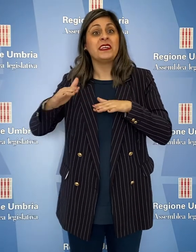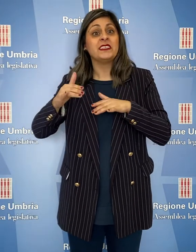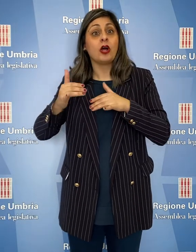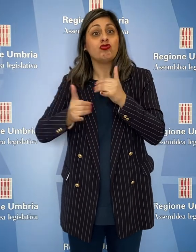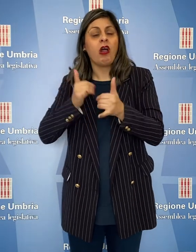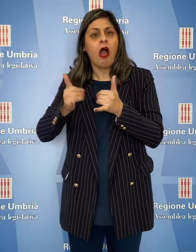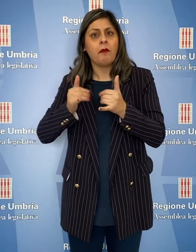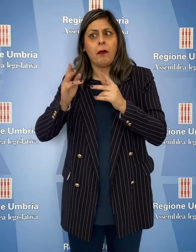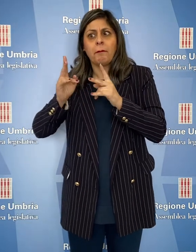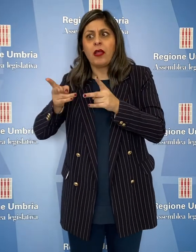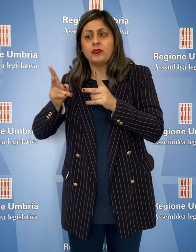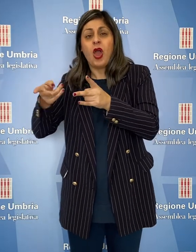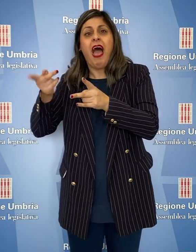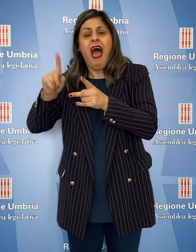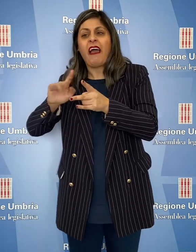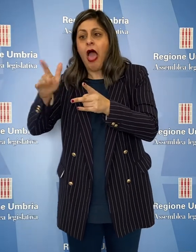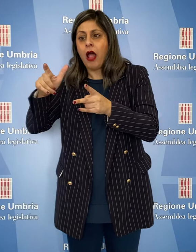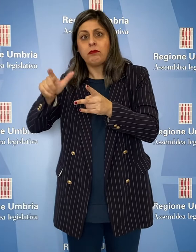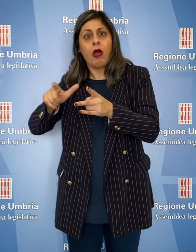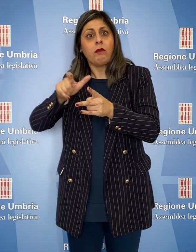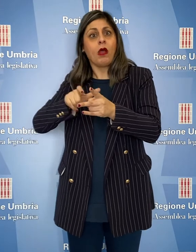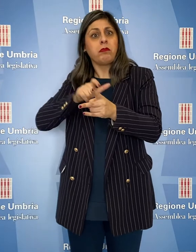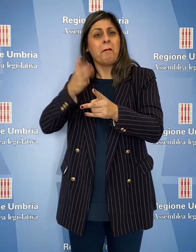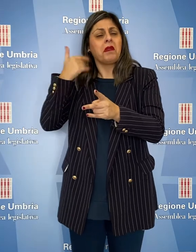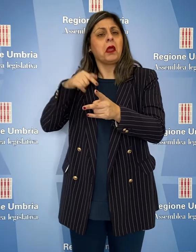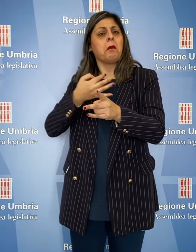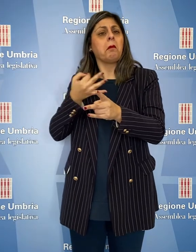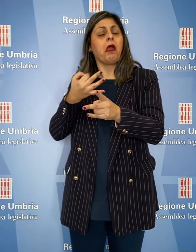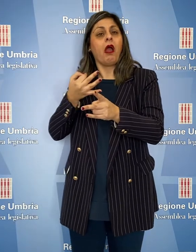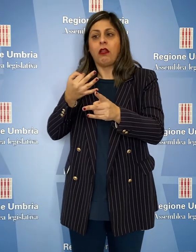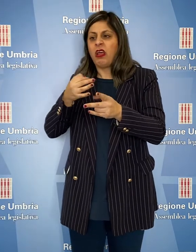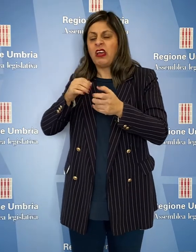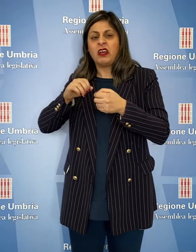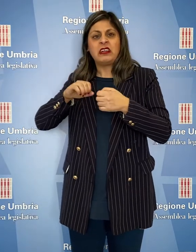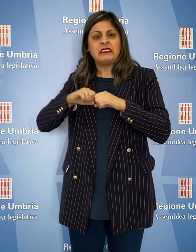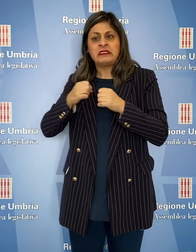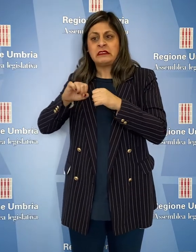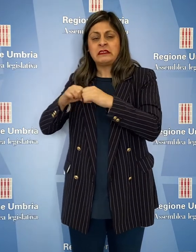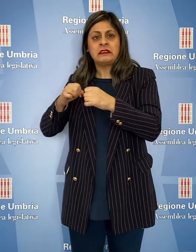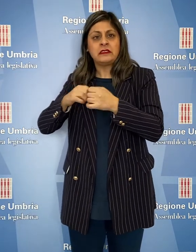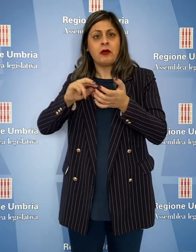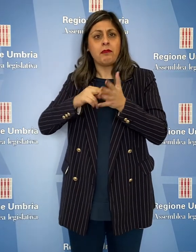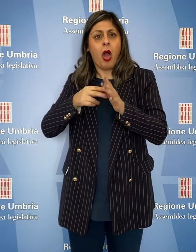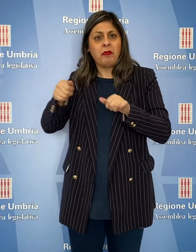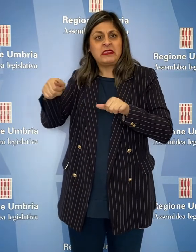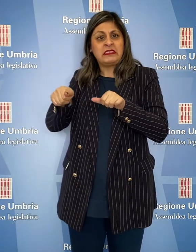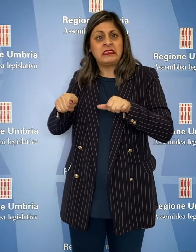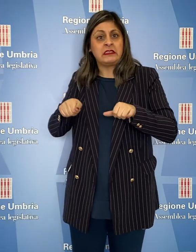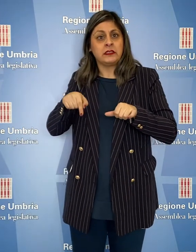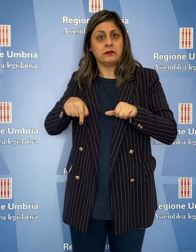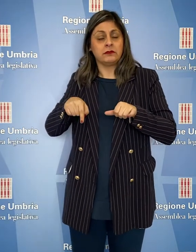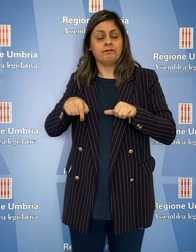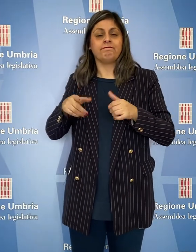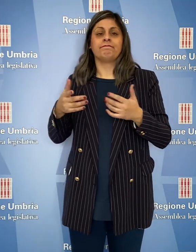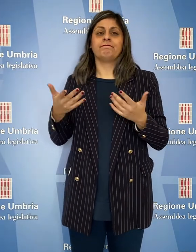condizioni della pista anche su tratti non interessati precedentemente dal dissesto. Il